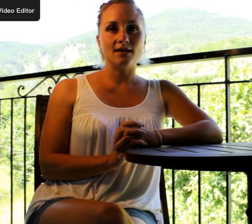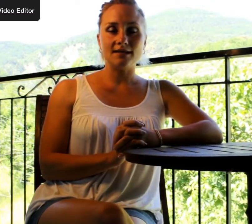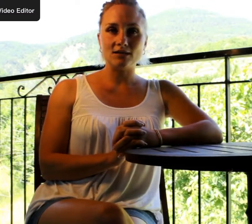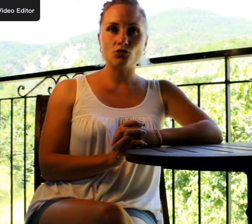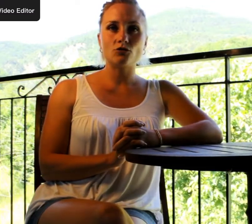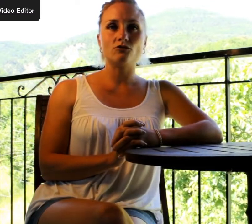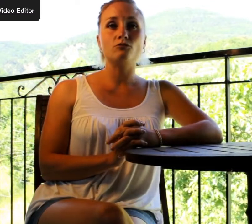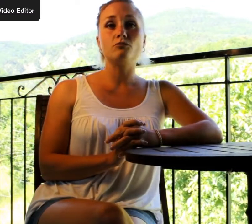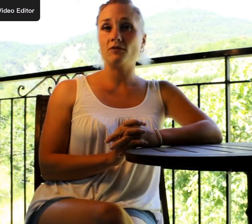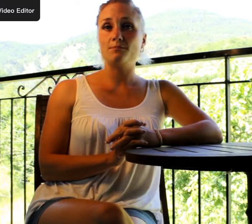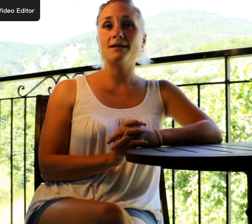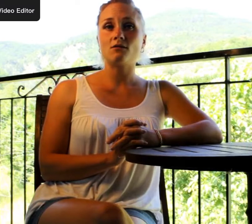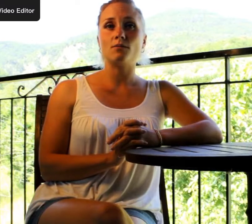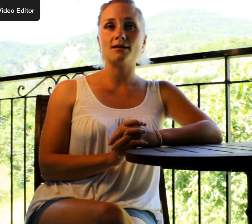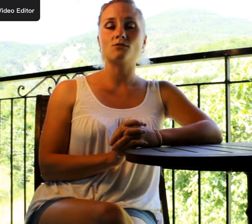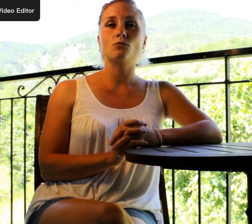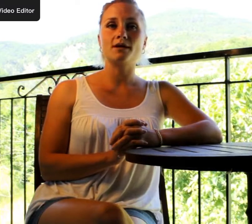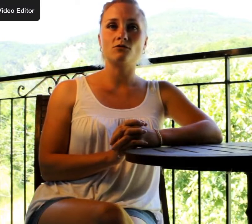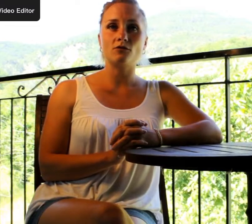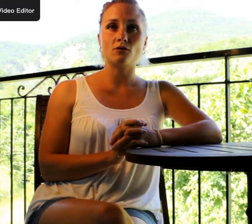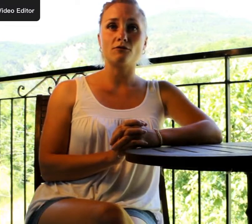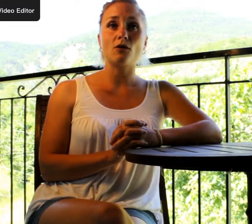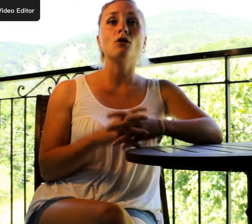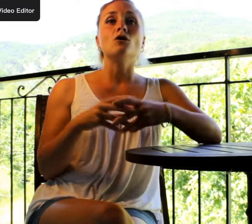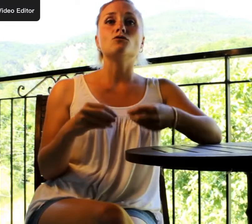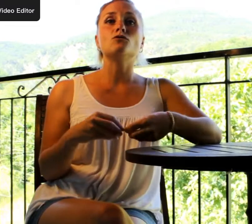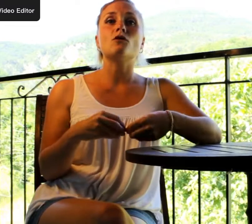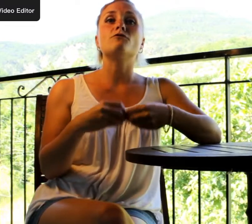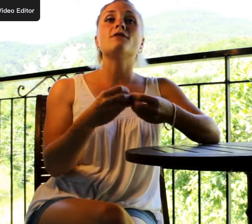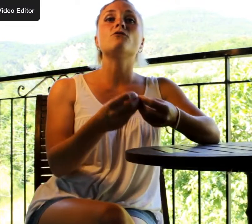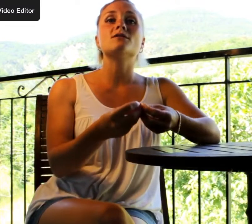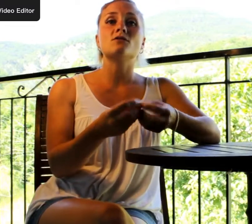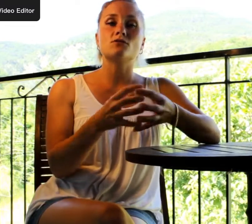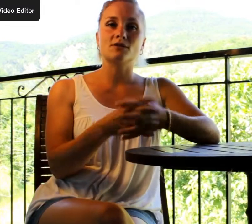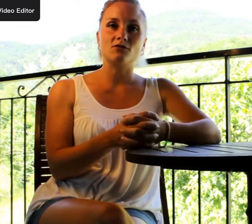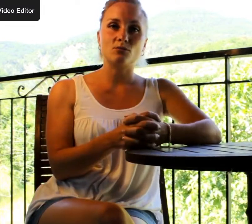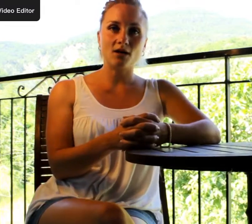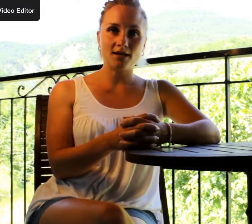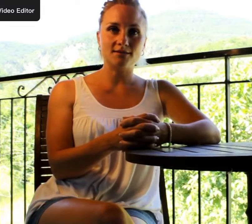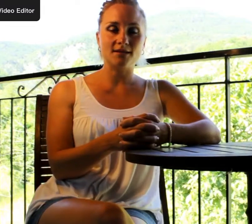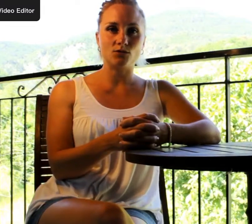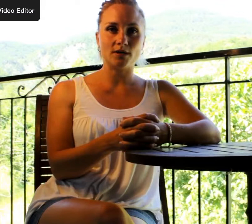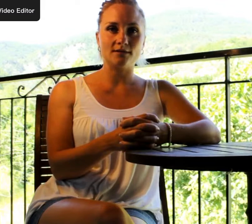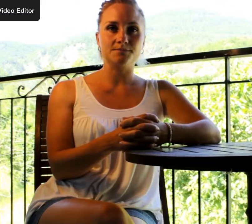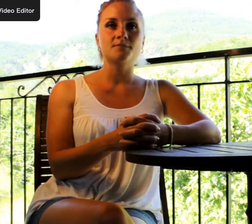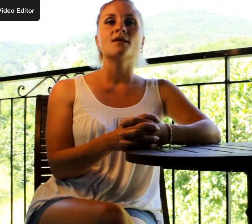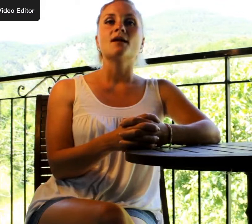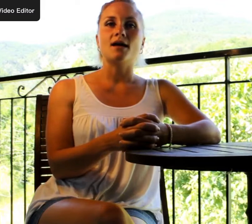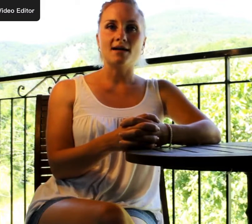et des jeux que vous pouvez mettre en place auprès de votre enfant tout en favorisant son développement intellectuel. Un